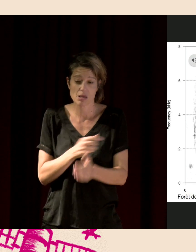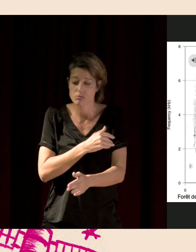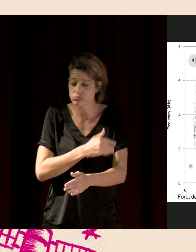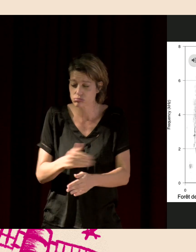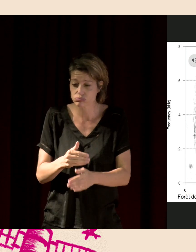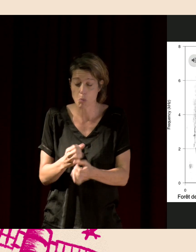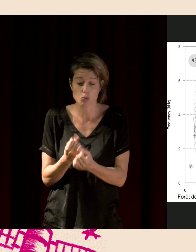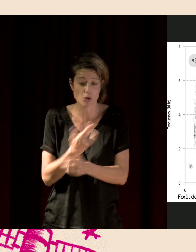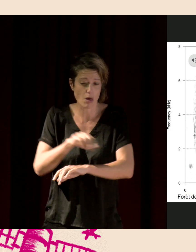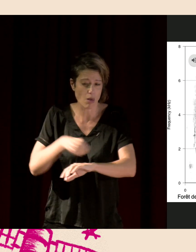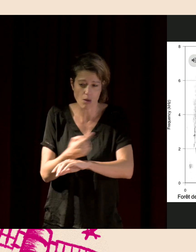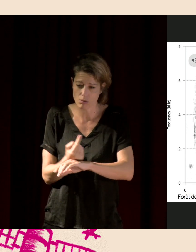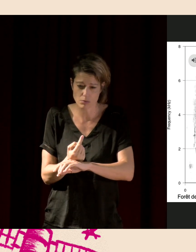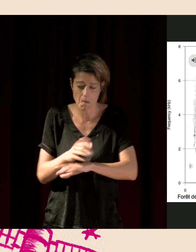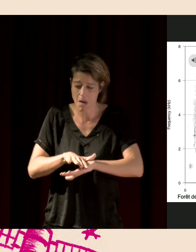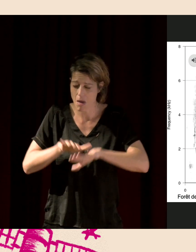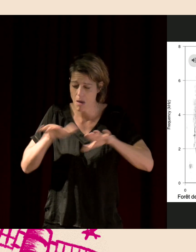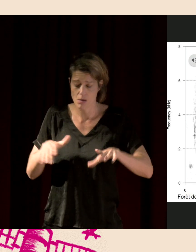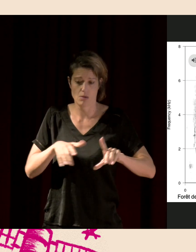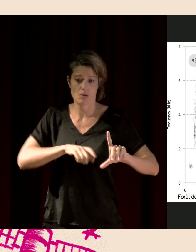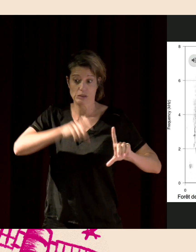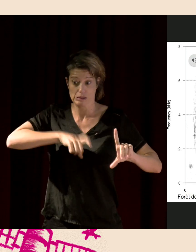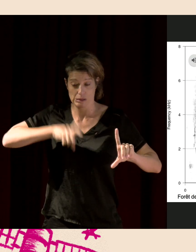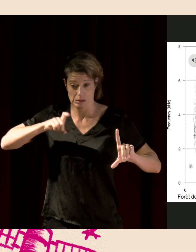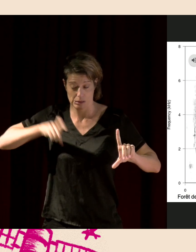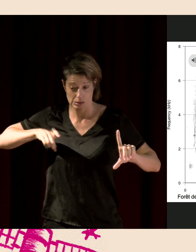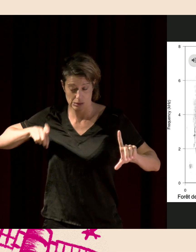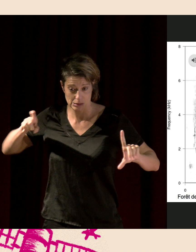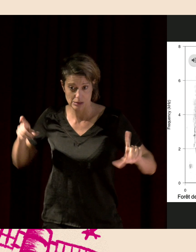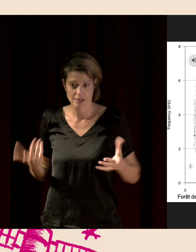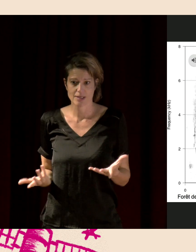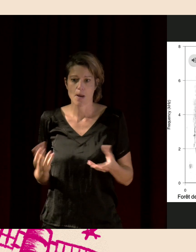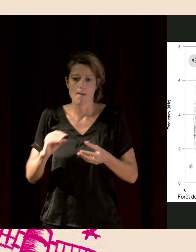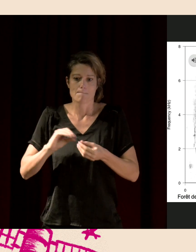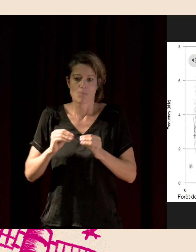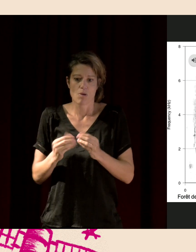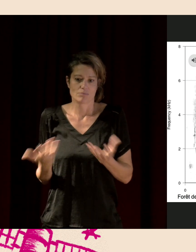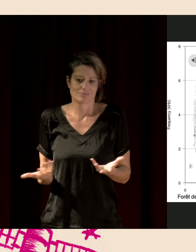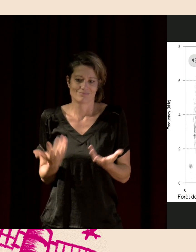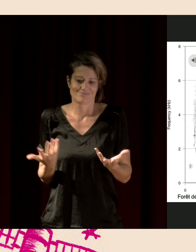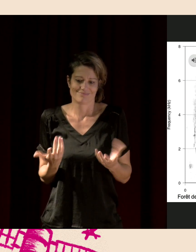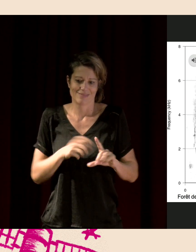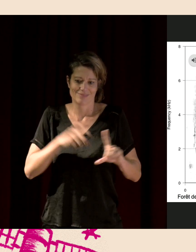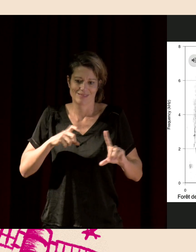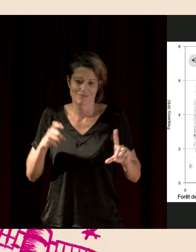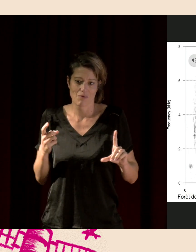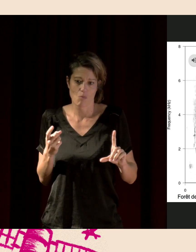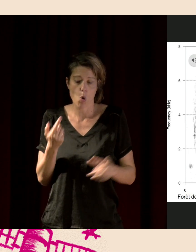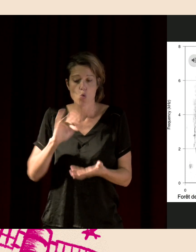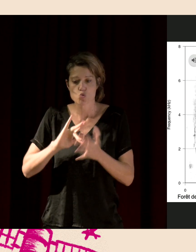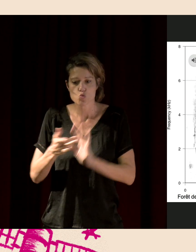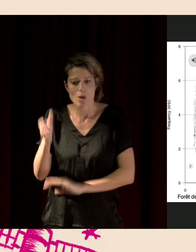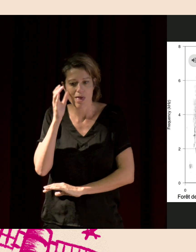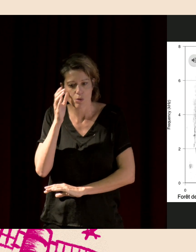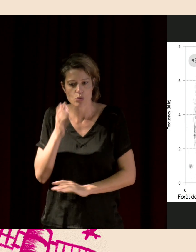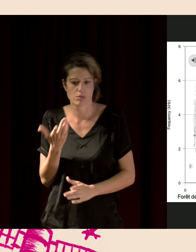milliers d'heures. Et le paradoxe un peu de notre travail, c'est qu'on finit par ne pas écouter ces enregistrements. On